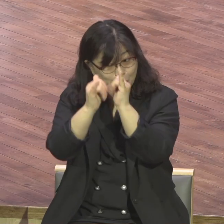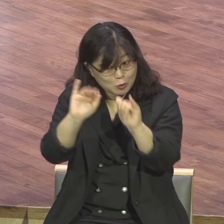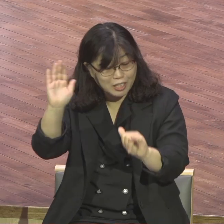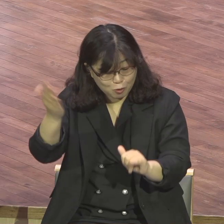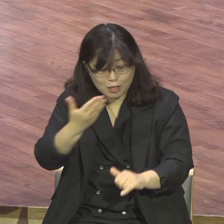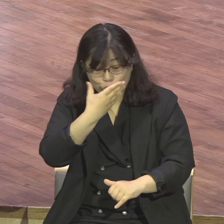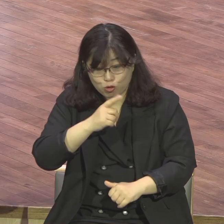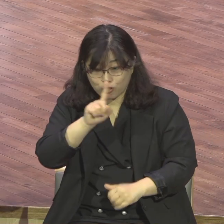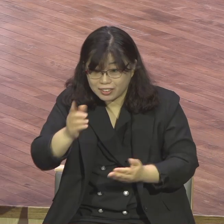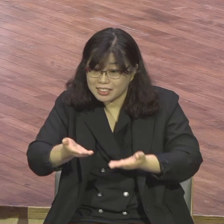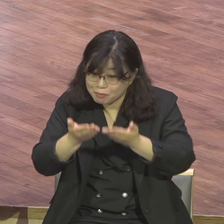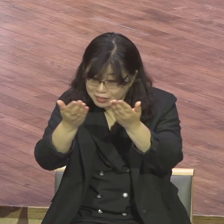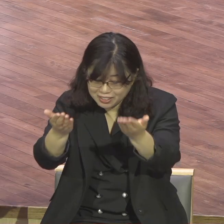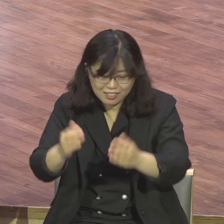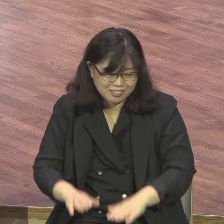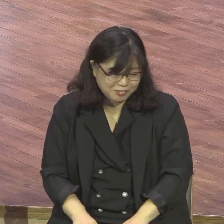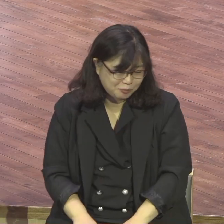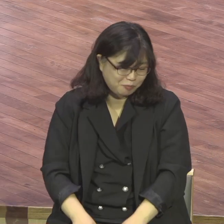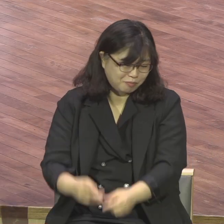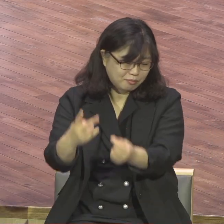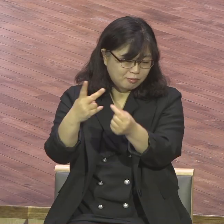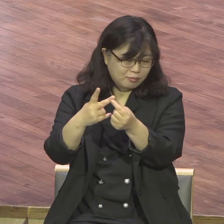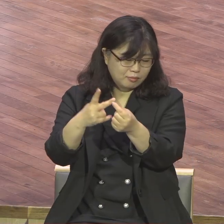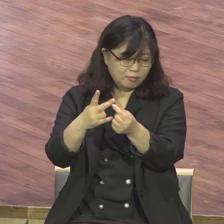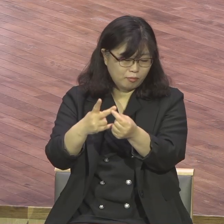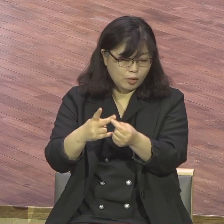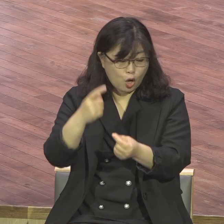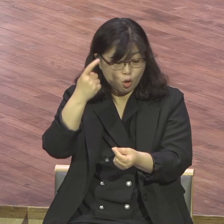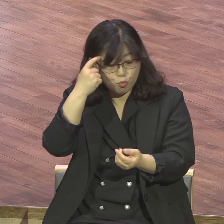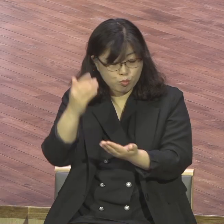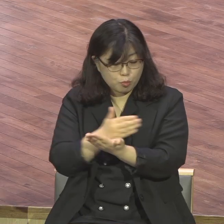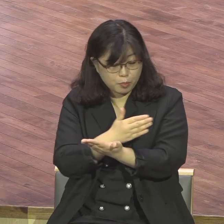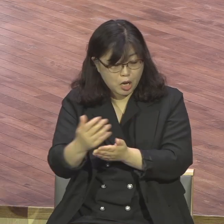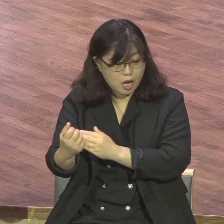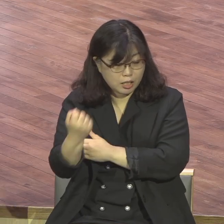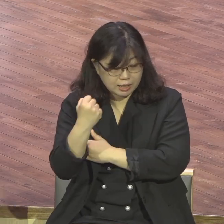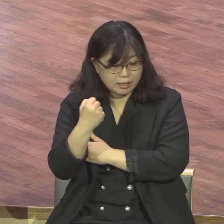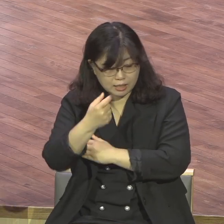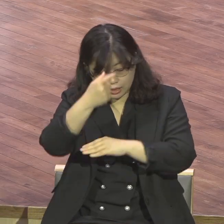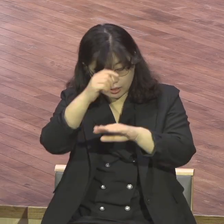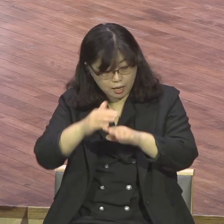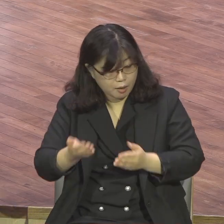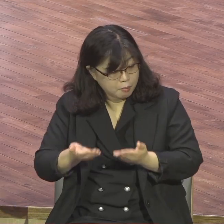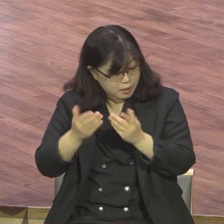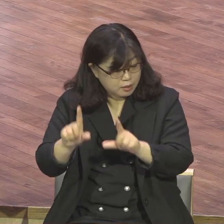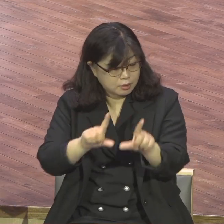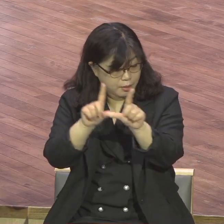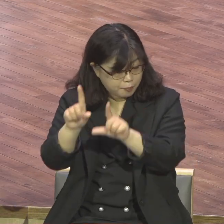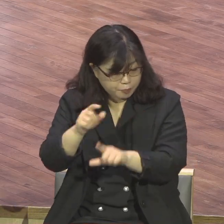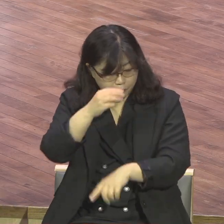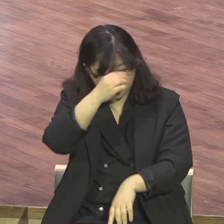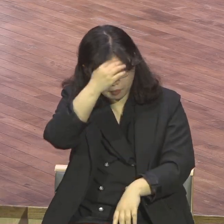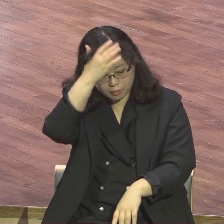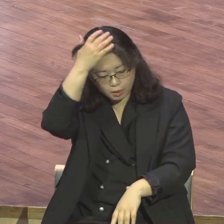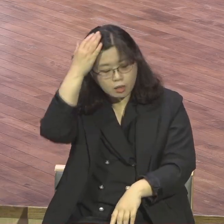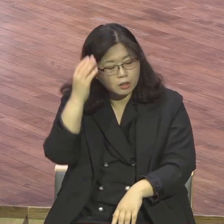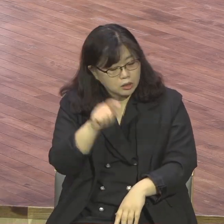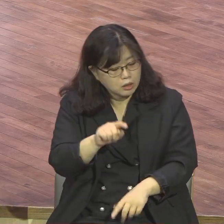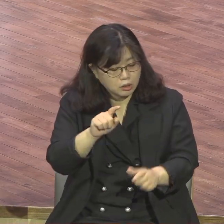분배력 있는 변화의 삶입니다 2절 봅니다 너희는 이 세대를 본받지 말고 오직 마음을 새롭게